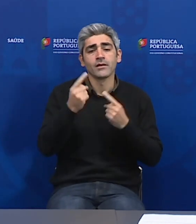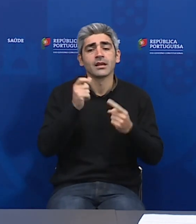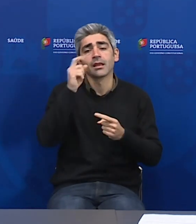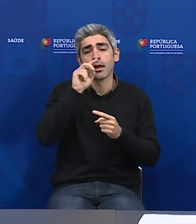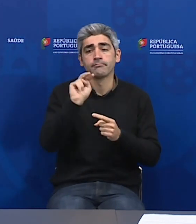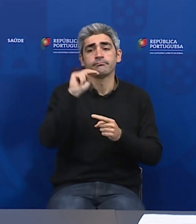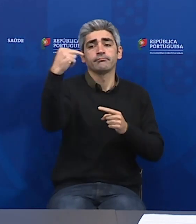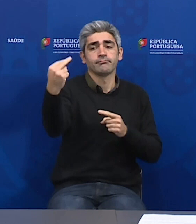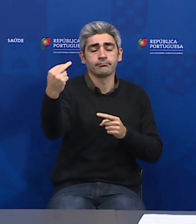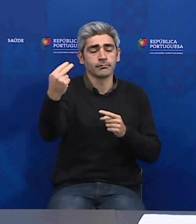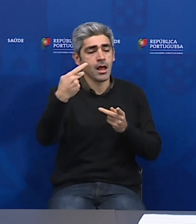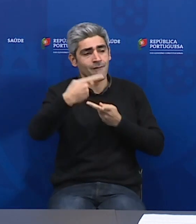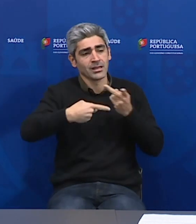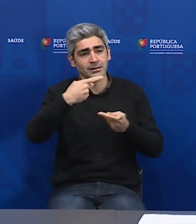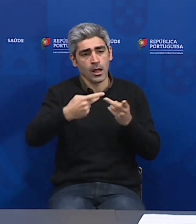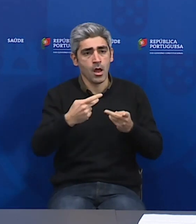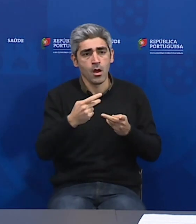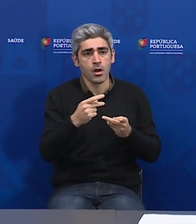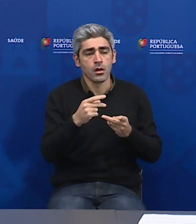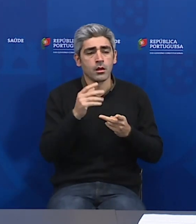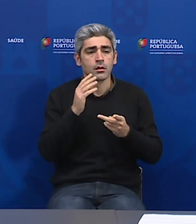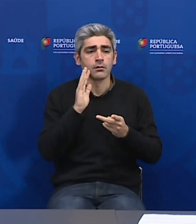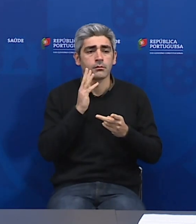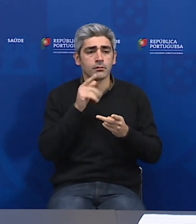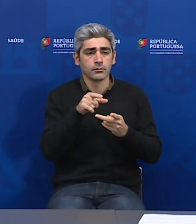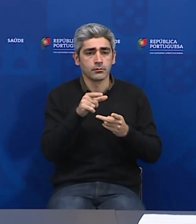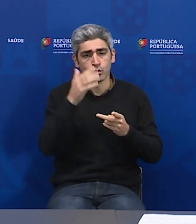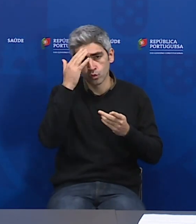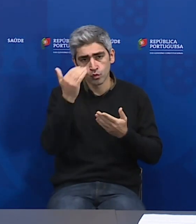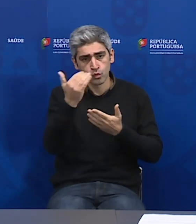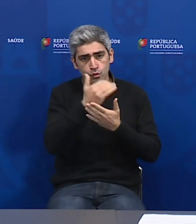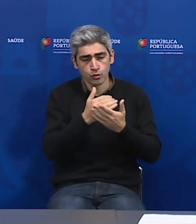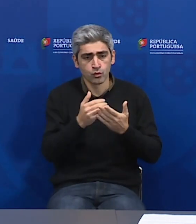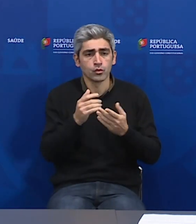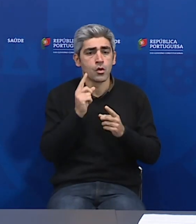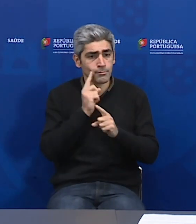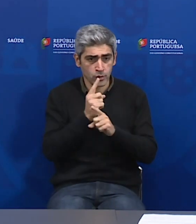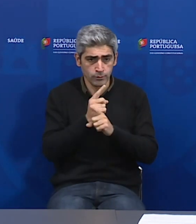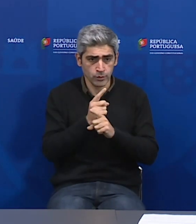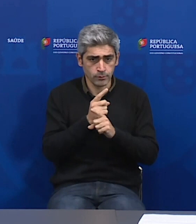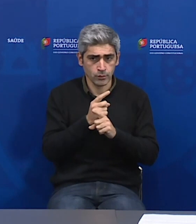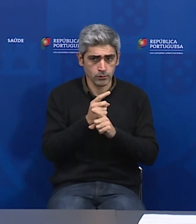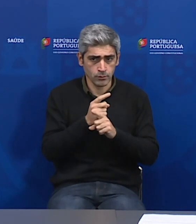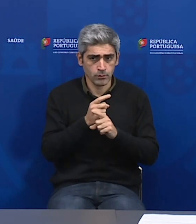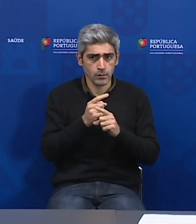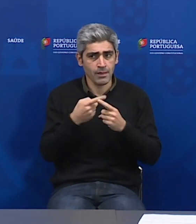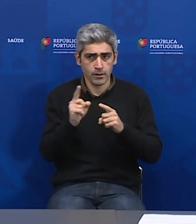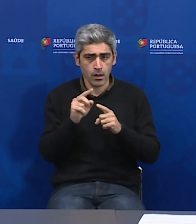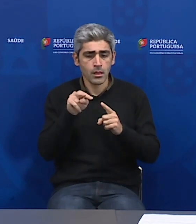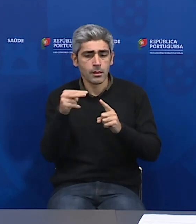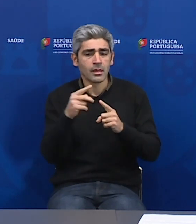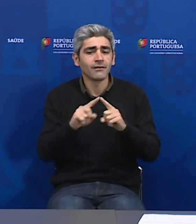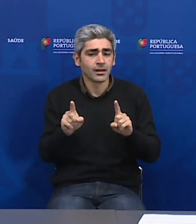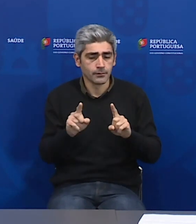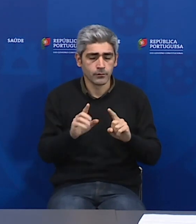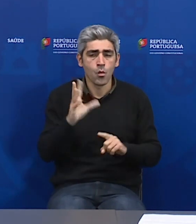está do outro lado faz uma avaliação de acordo com o ângulo de onde olha os números, mas estamos todos a falar nos mesmos números. Quando o Sr.